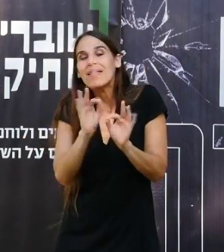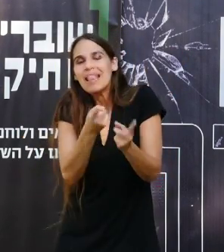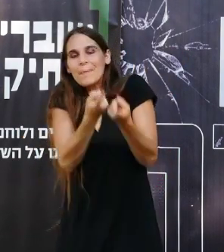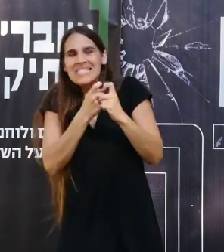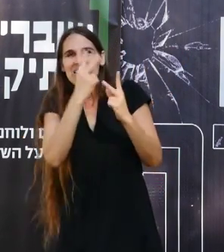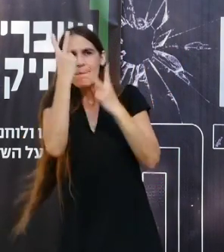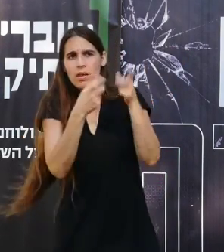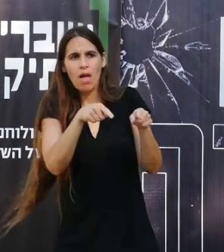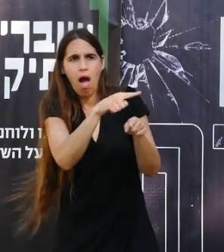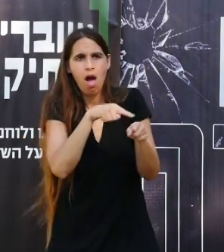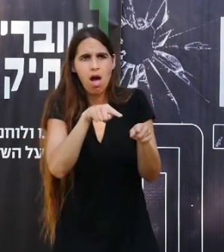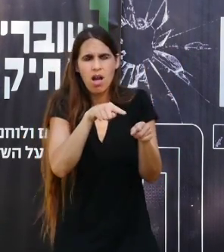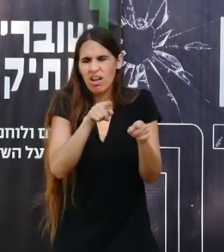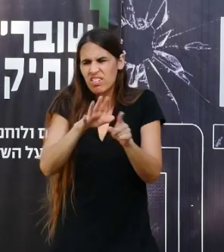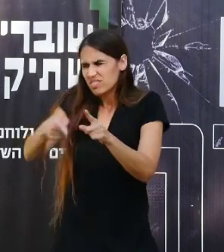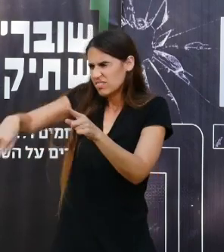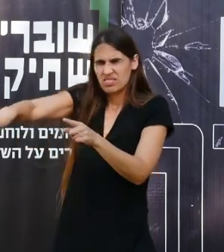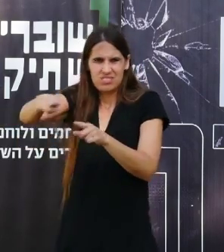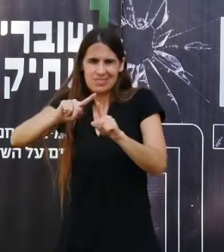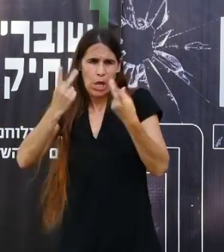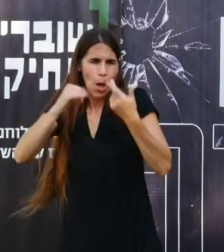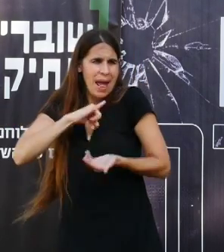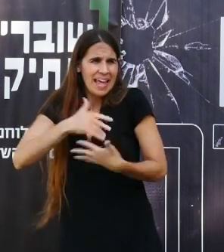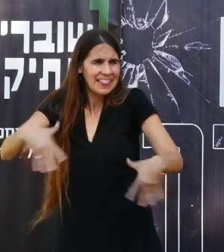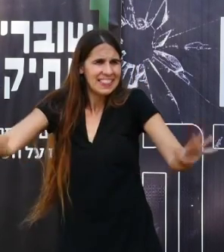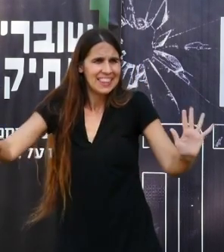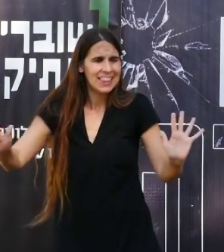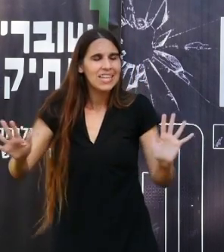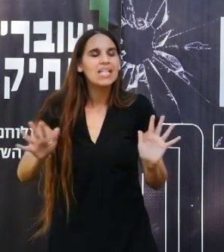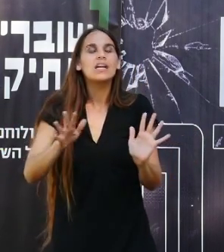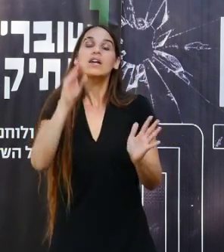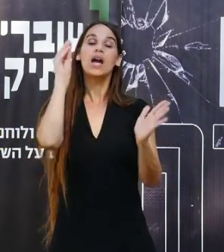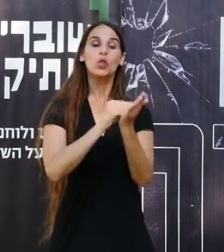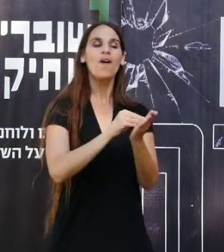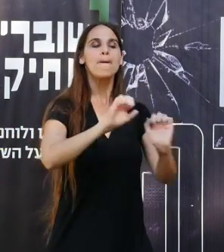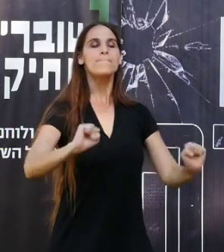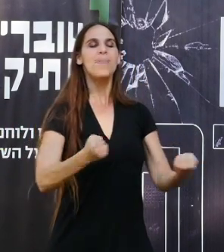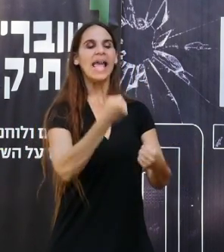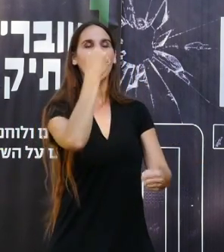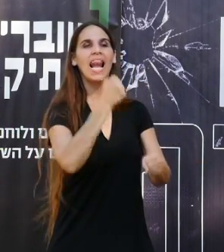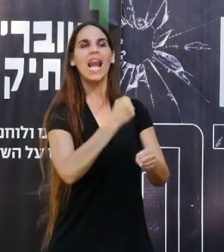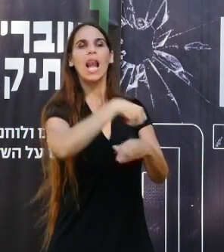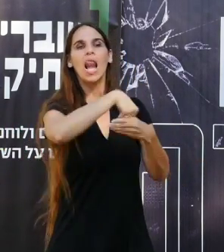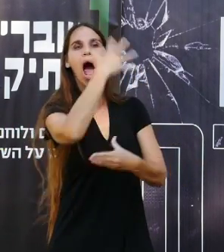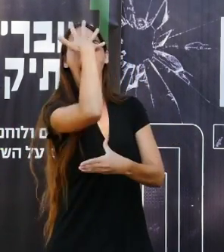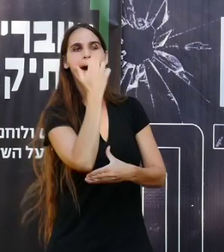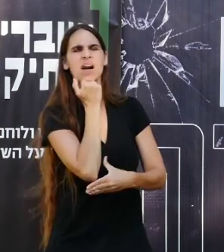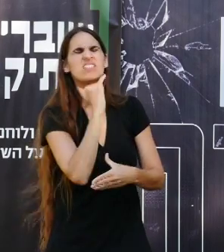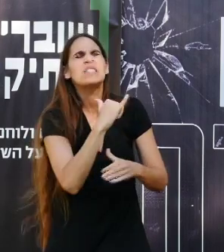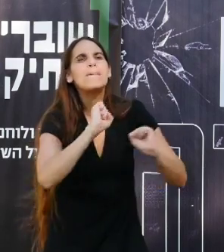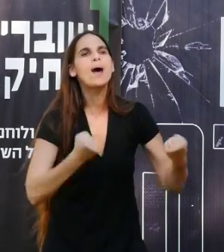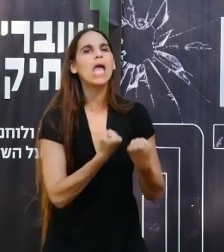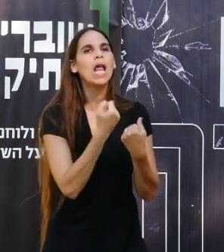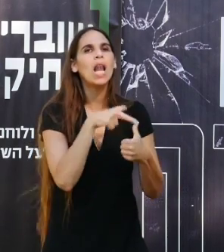את אף אחד זה לא מעניין יהיה כתוב לך פעיל חמאס מה זה פעיל?